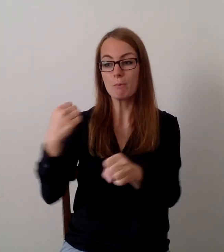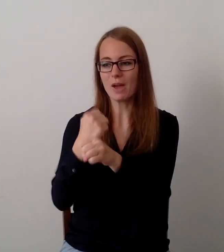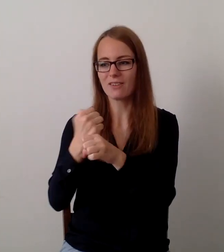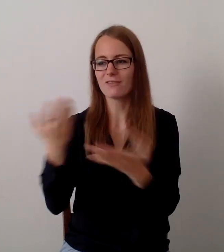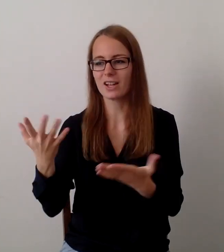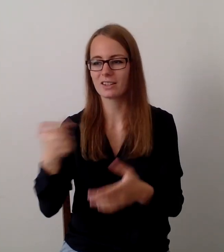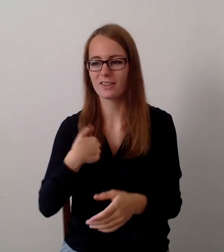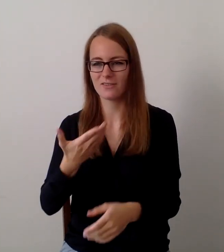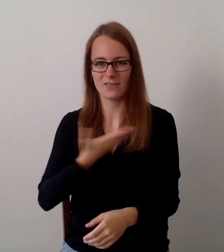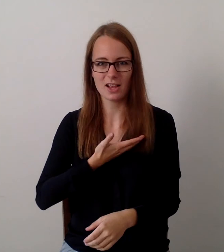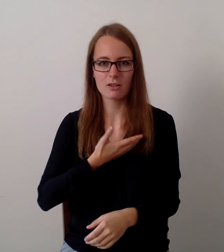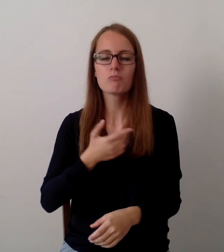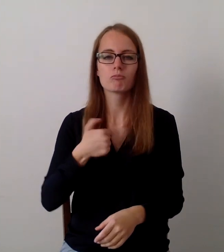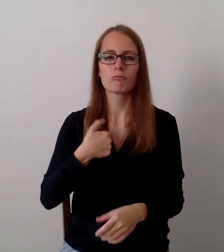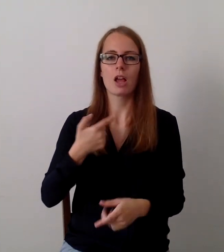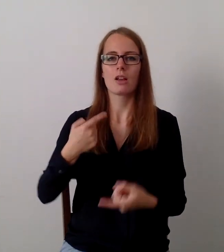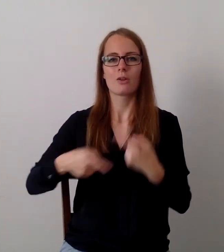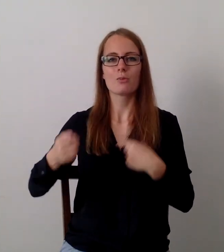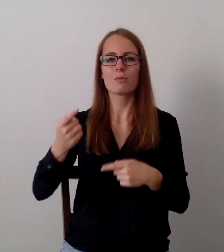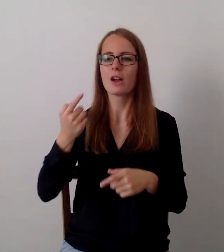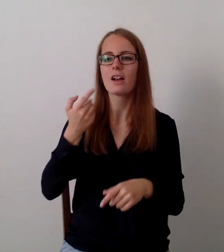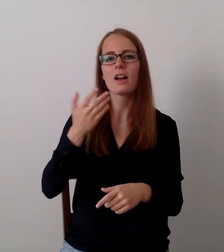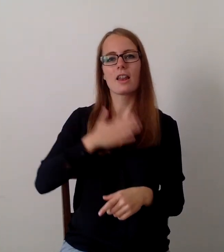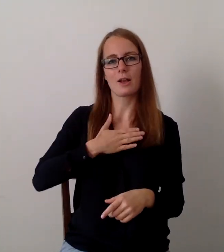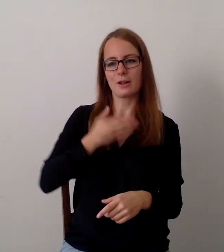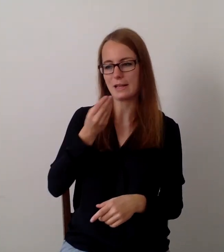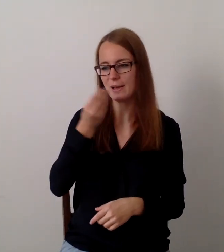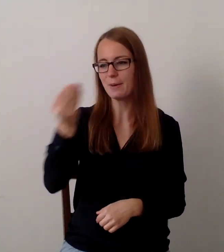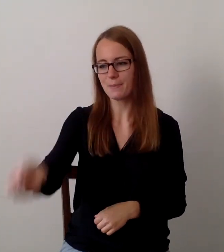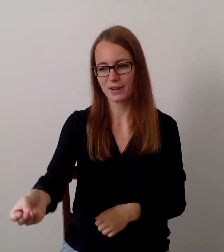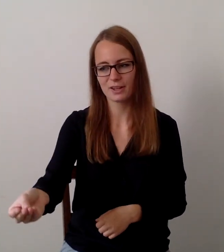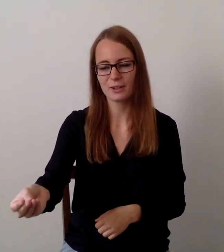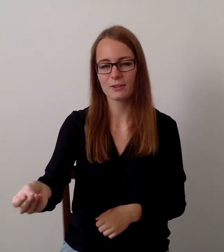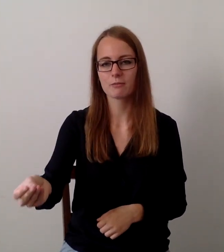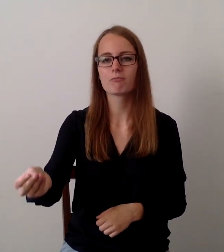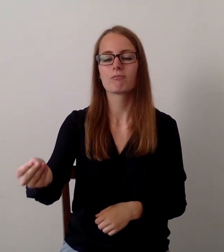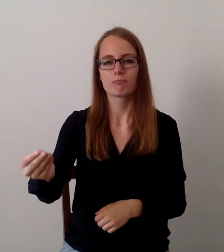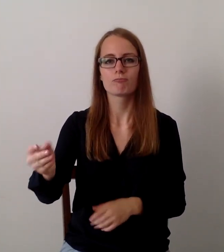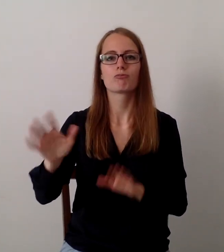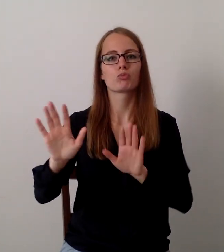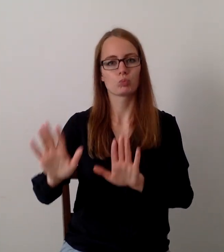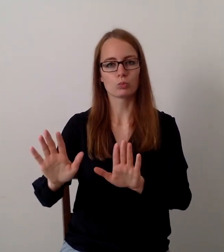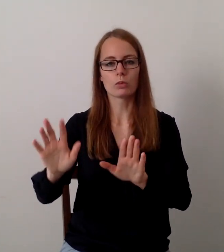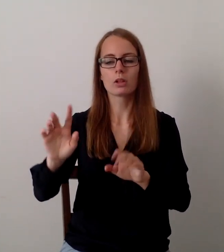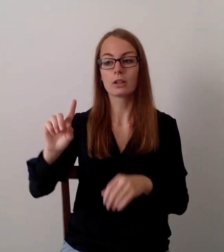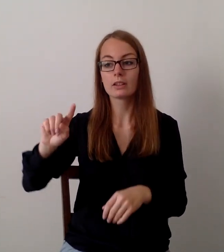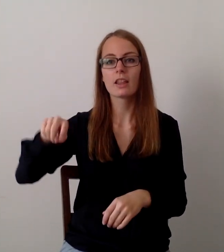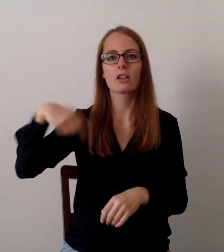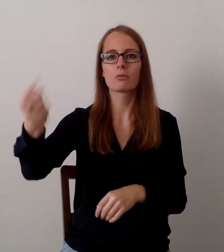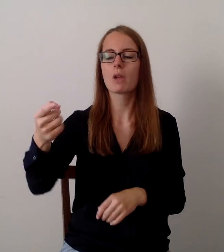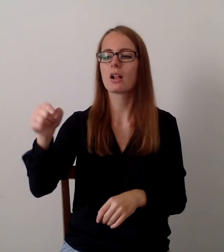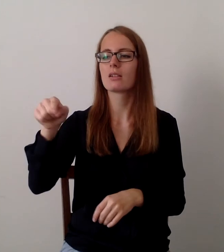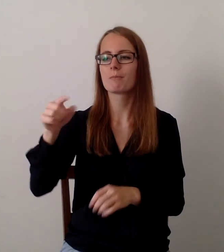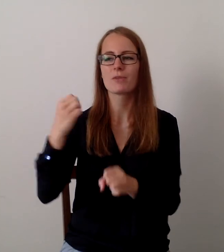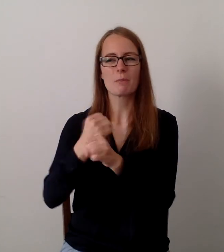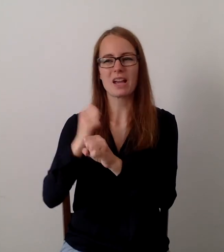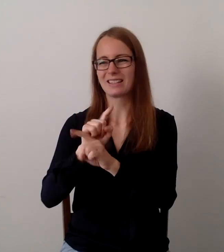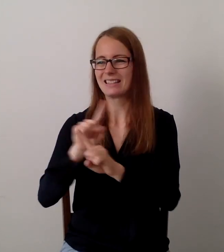Leckerli bekommt, ja, dann ist es so, dass wenn er beim nächsten Mal es nicht so gut tut,